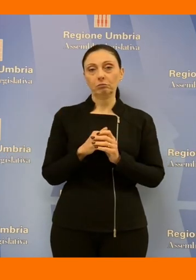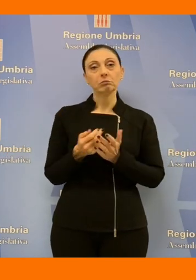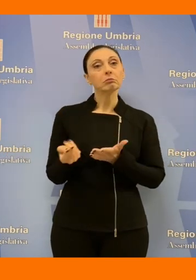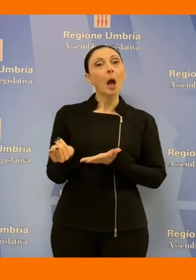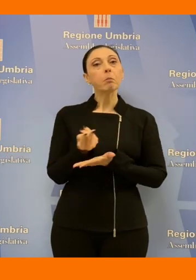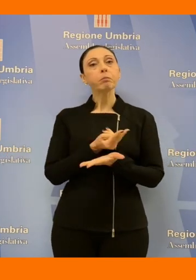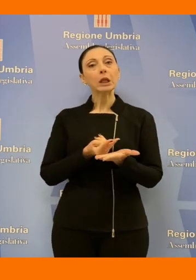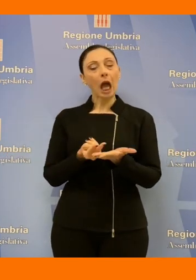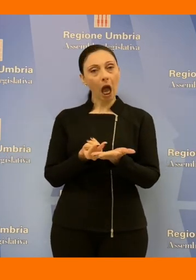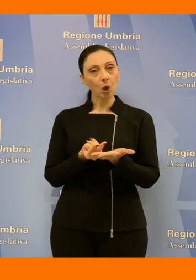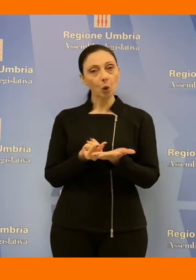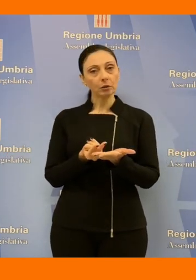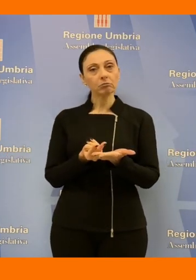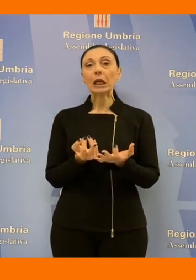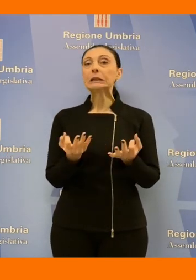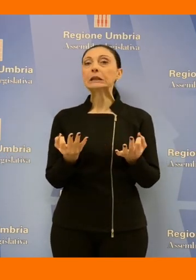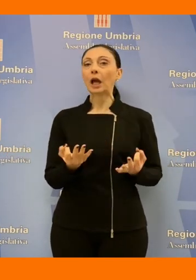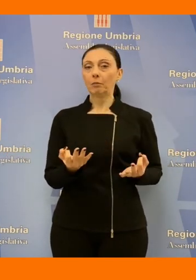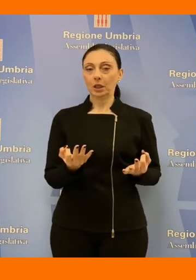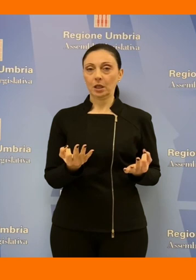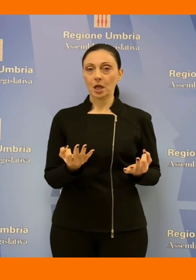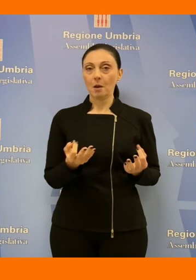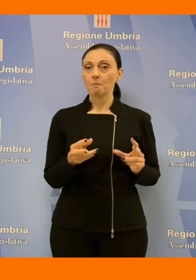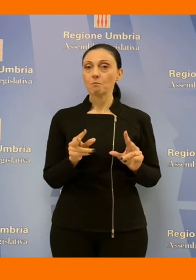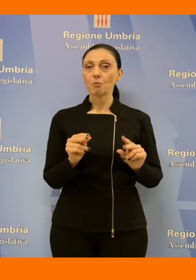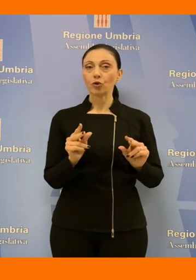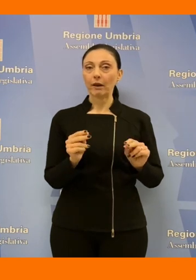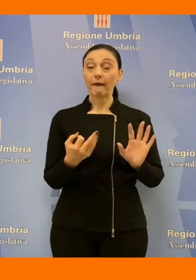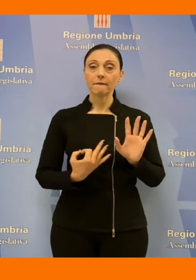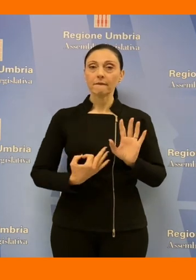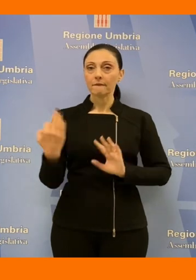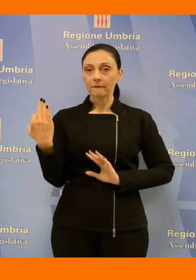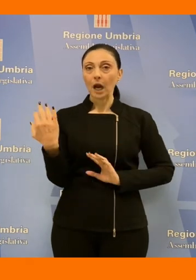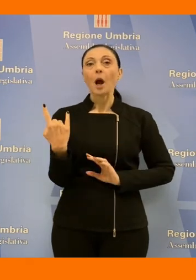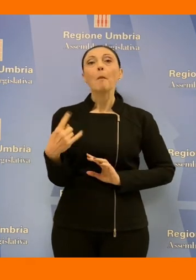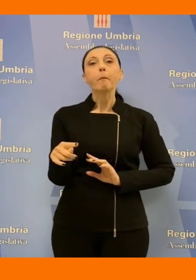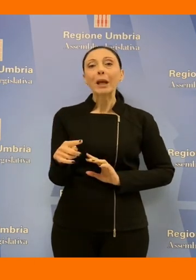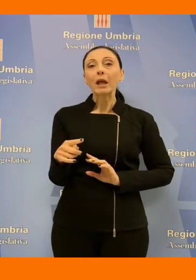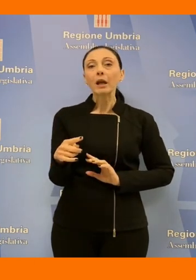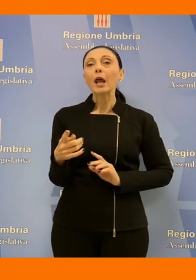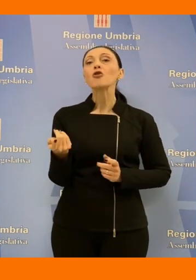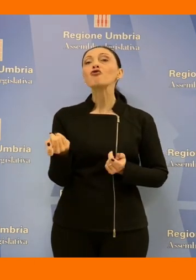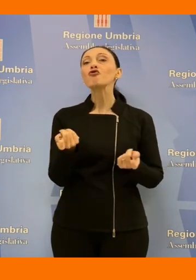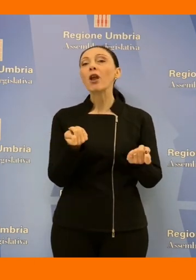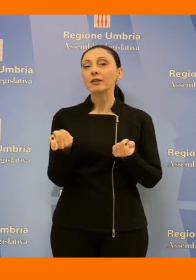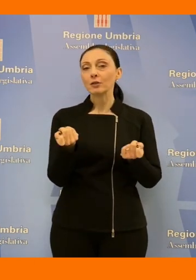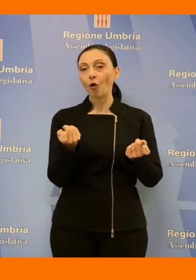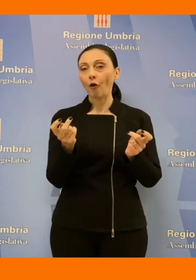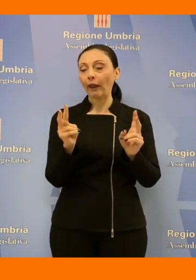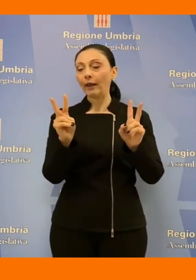che dà stabilità modernità ed efficienza alla gestione di questa questione importante